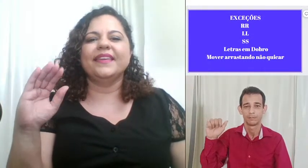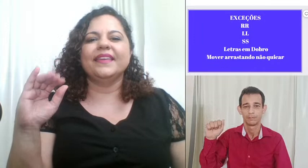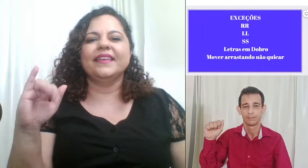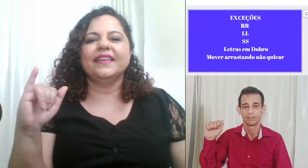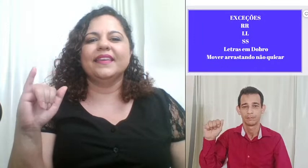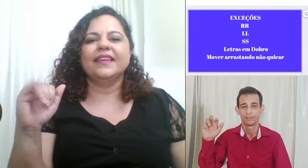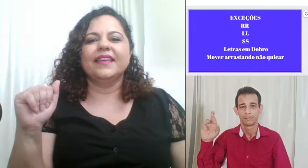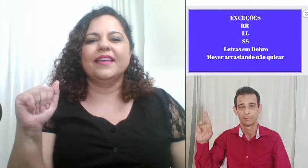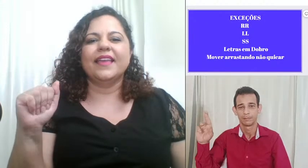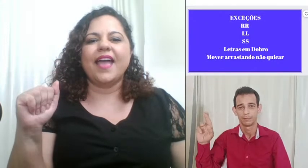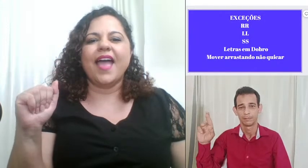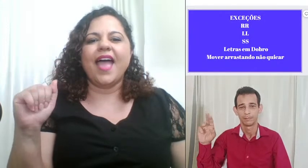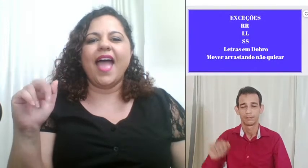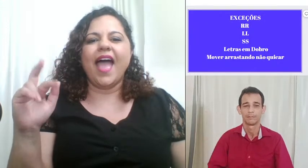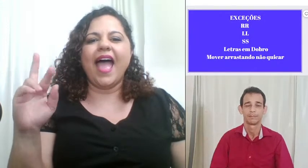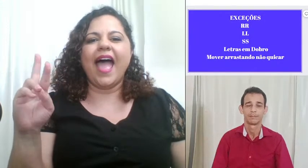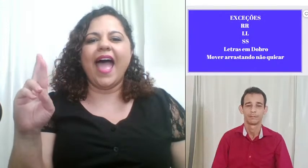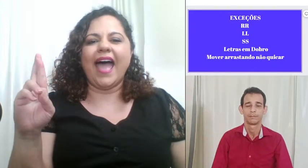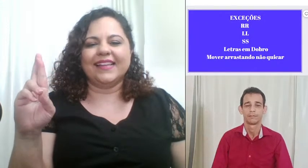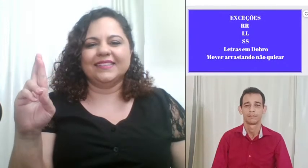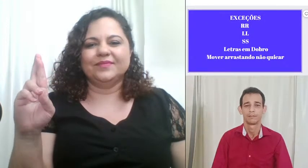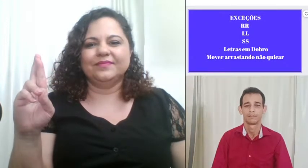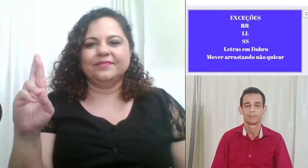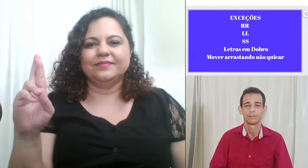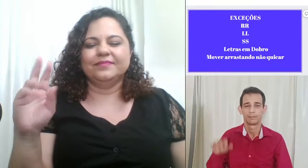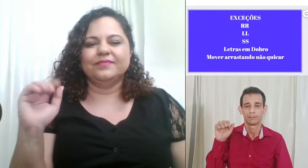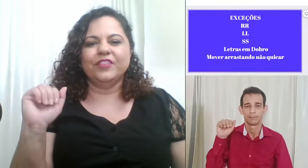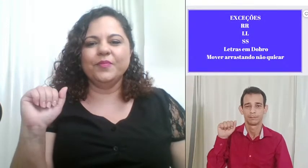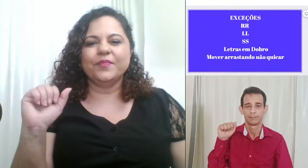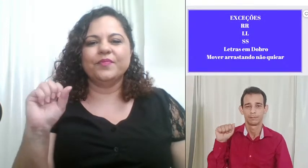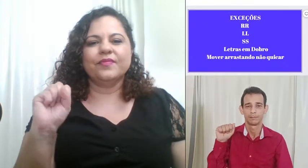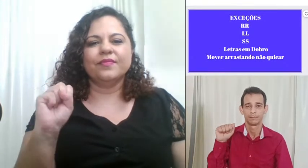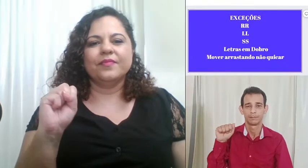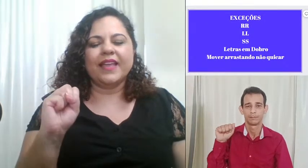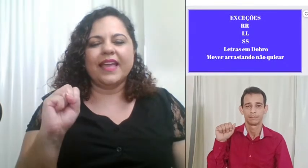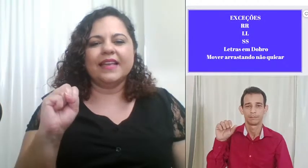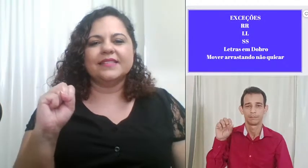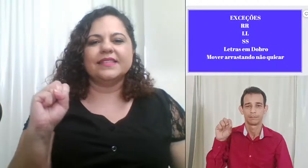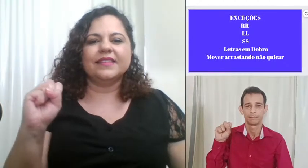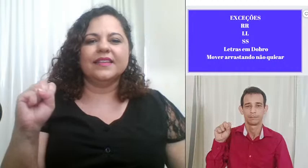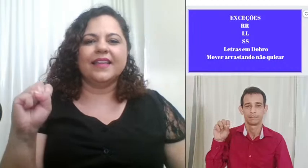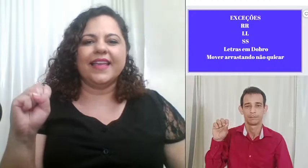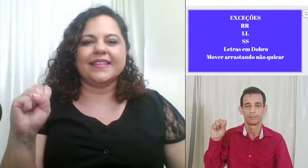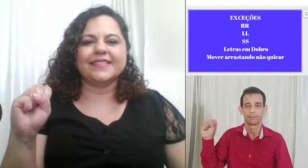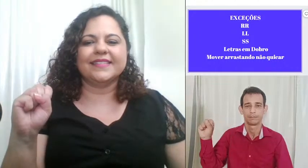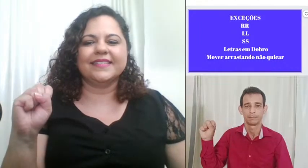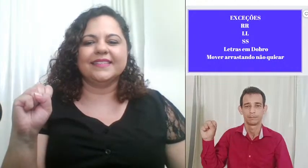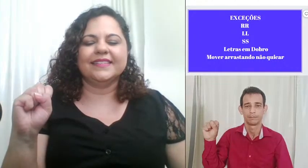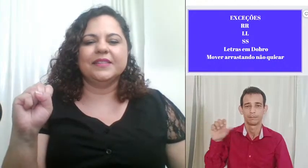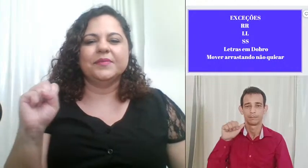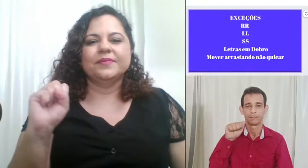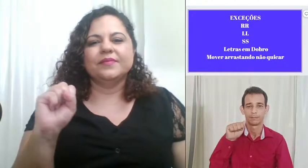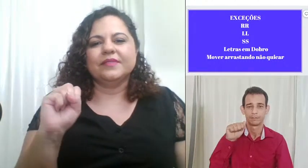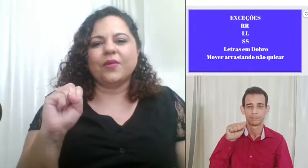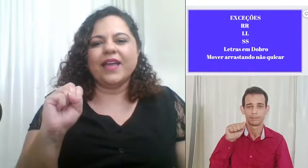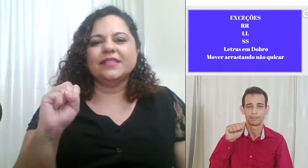ar viu s s então essa